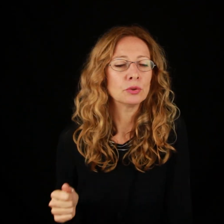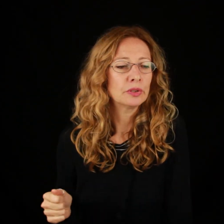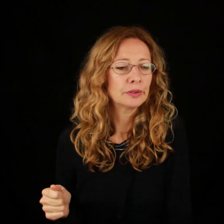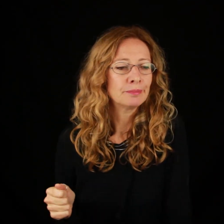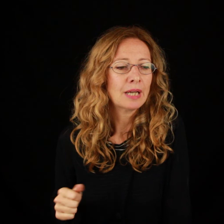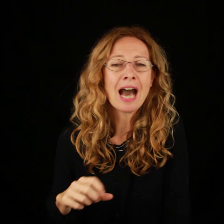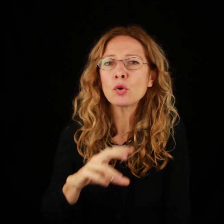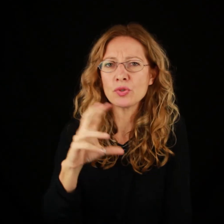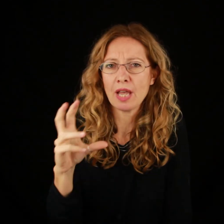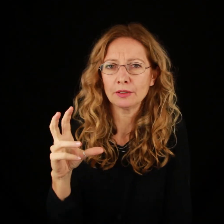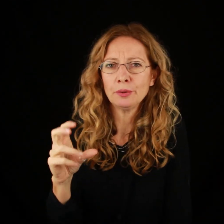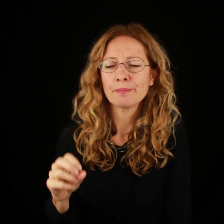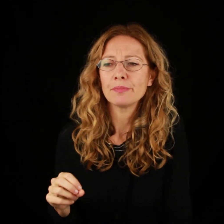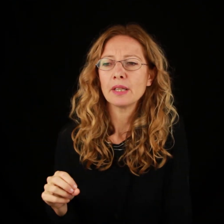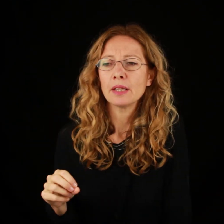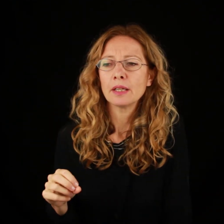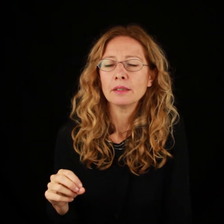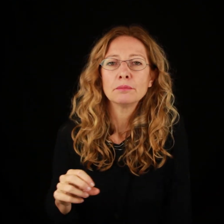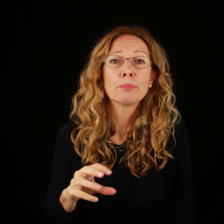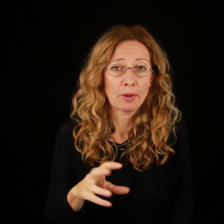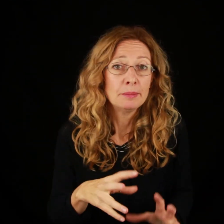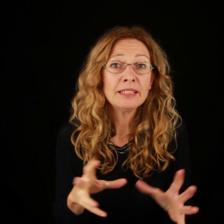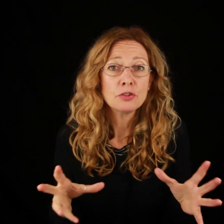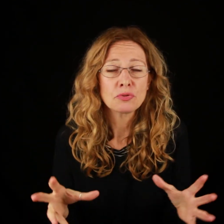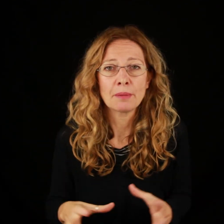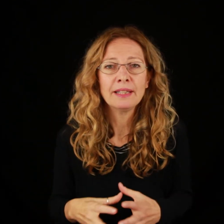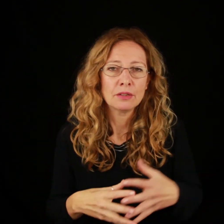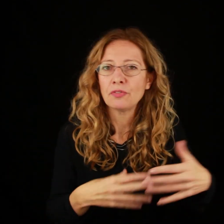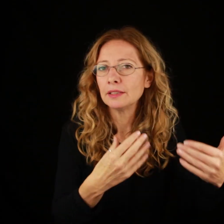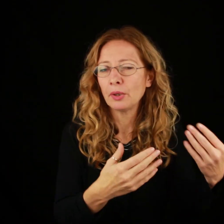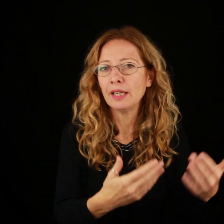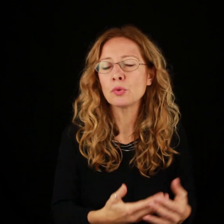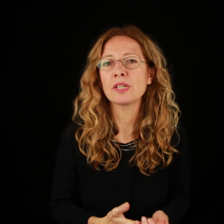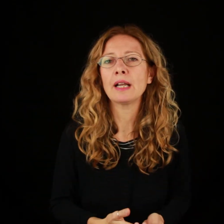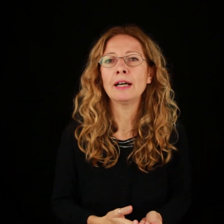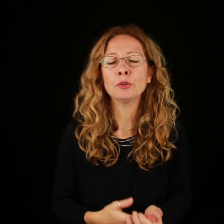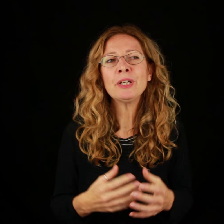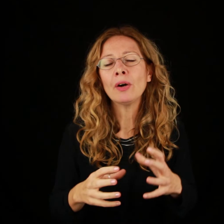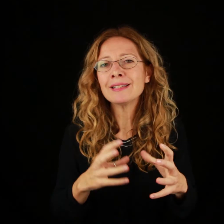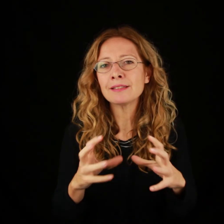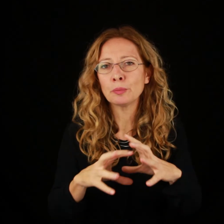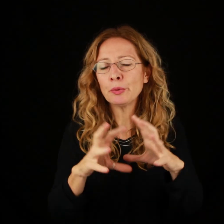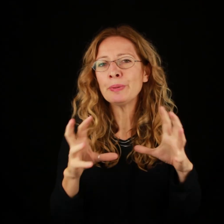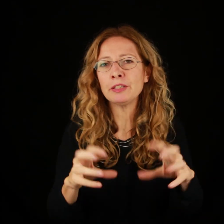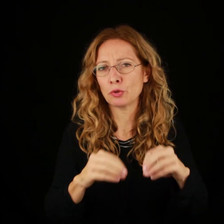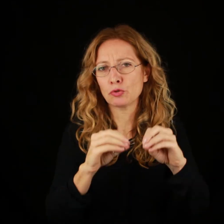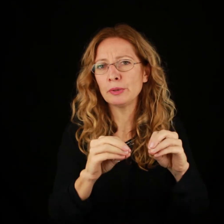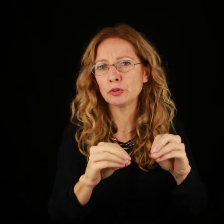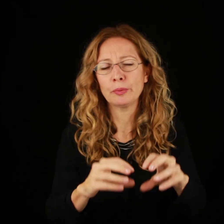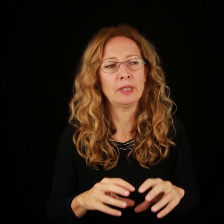accusato, probabilmente ingiustamente infatti poi le accuse cadono, però era stato per un periodo subito dopo la